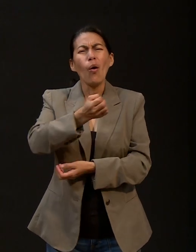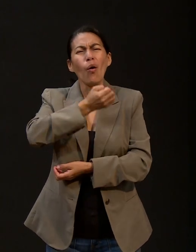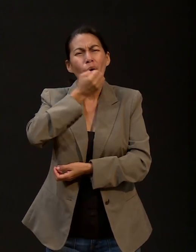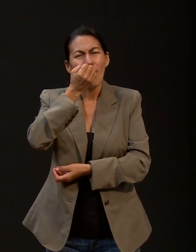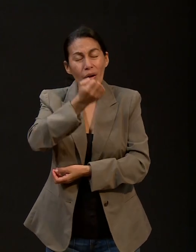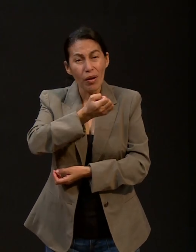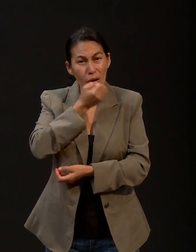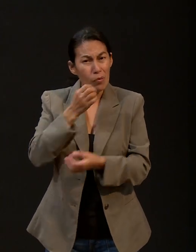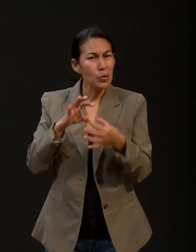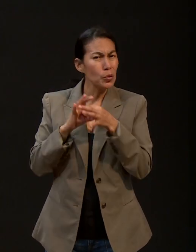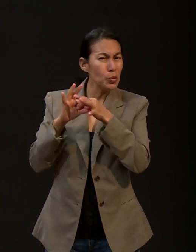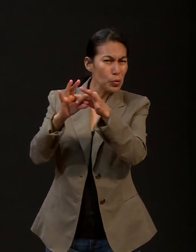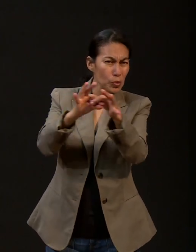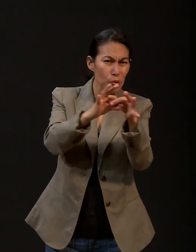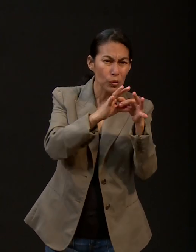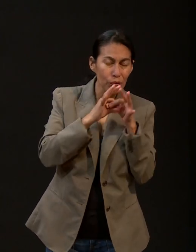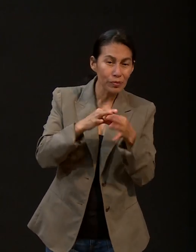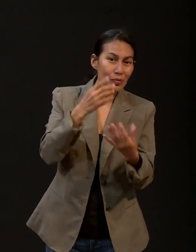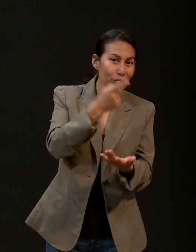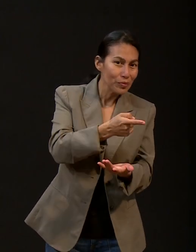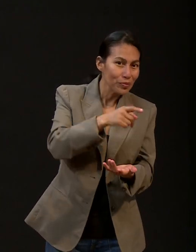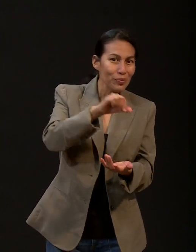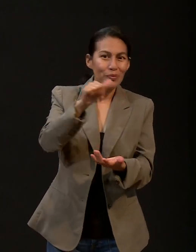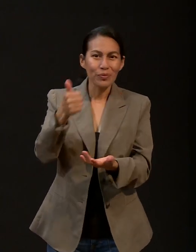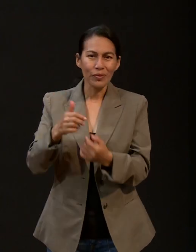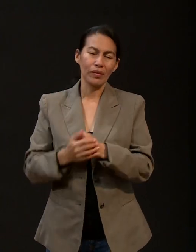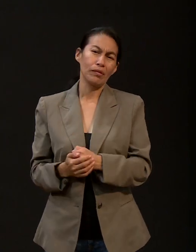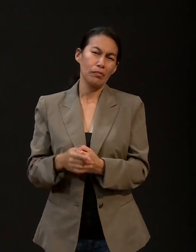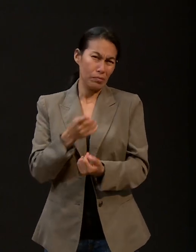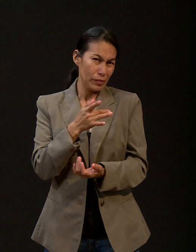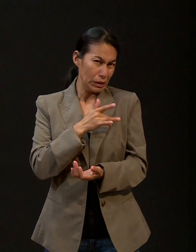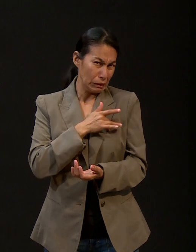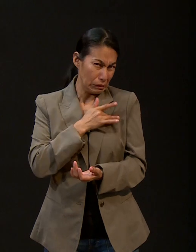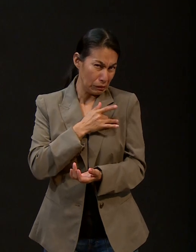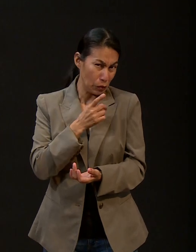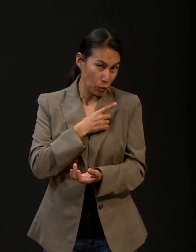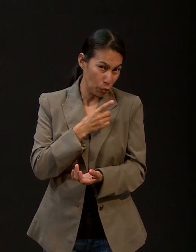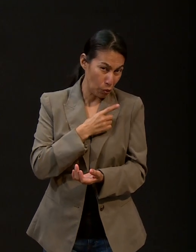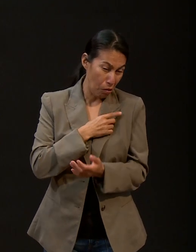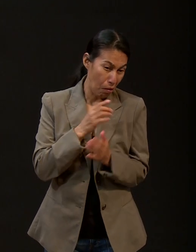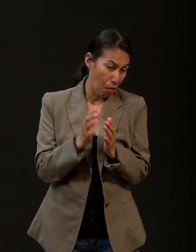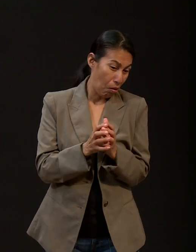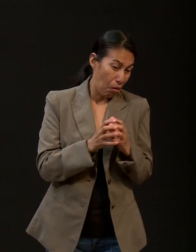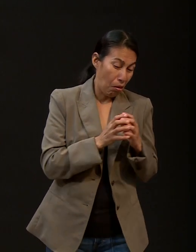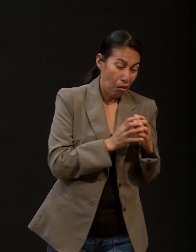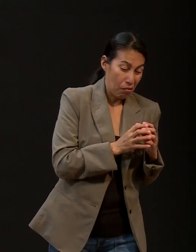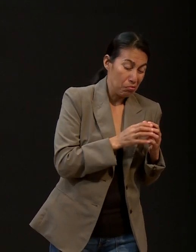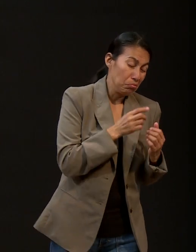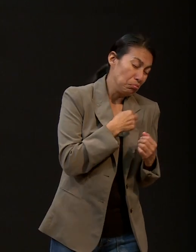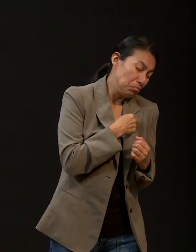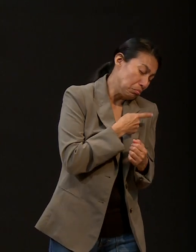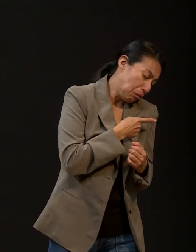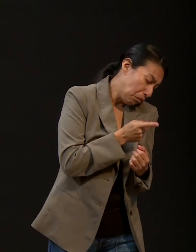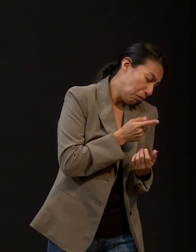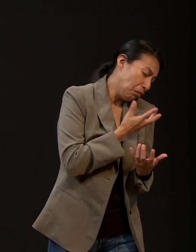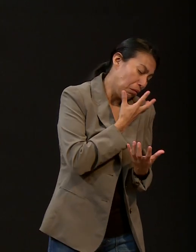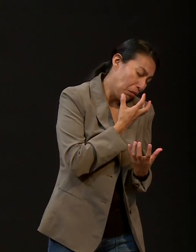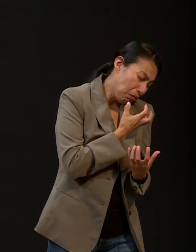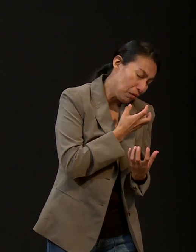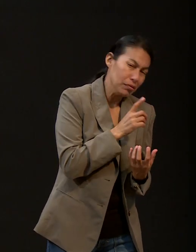los otros, que no nos sintamos solos, no nos aislemos. Somos una gran familia en Cristo